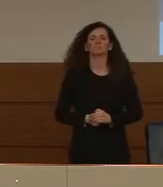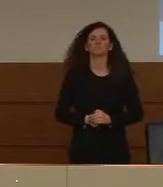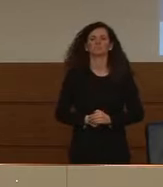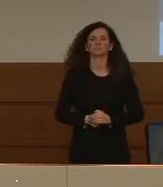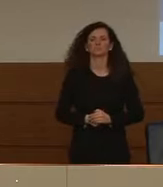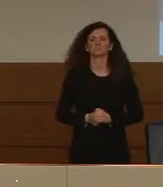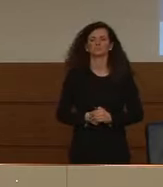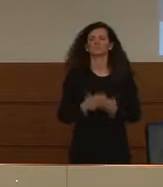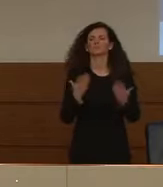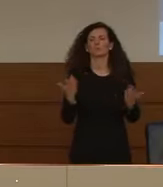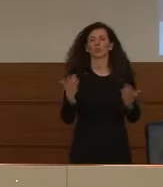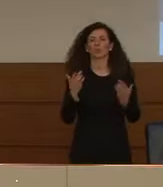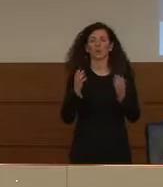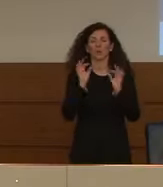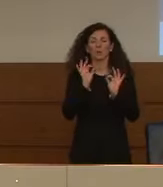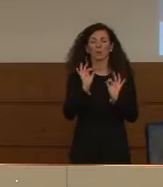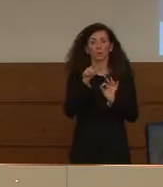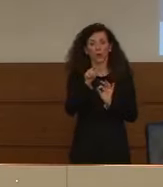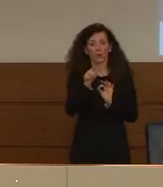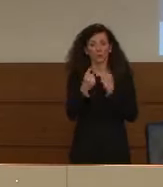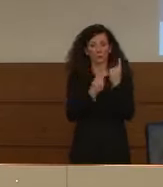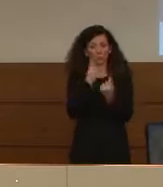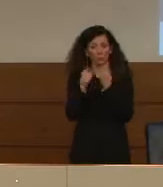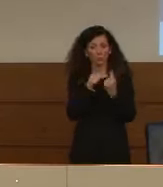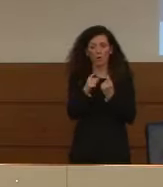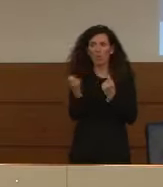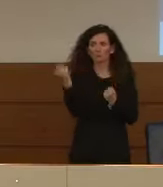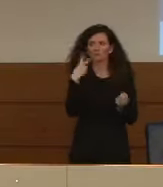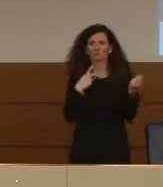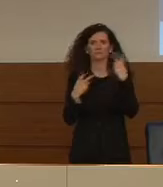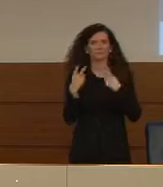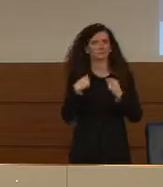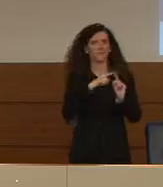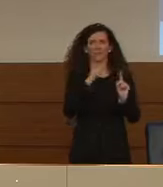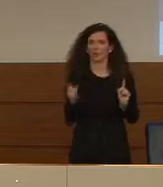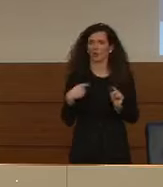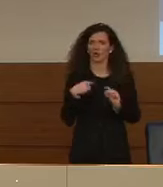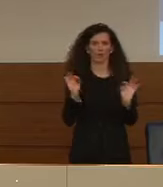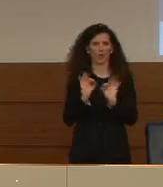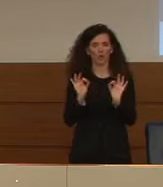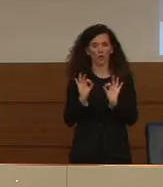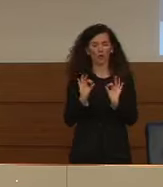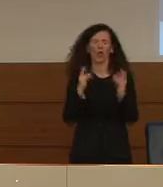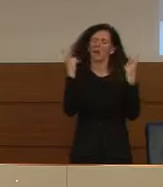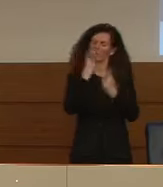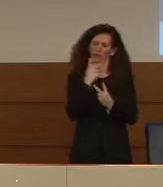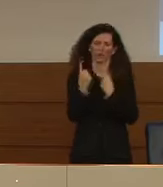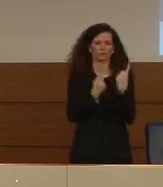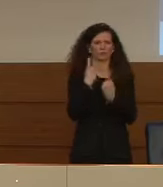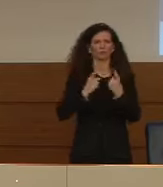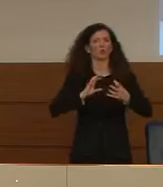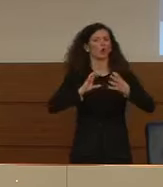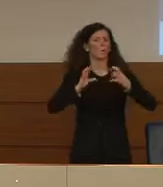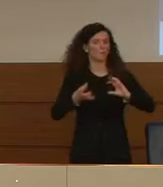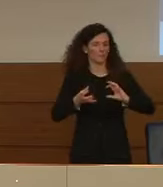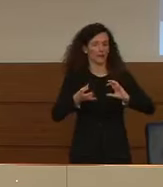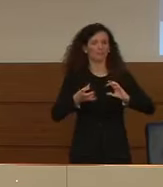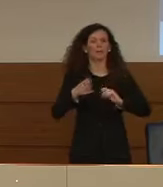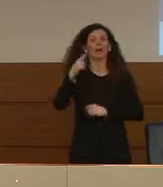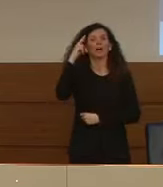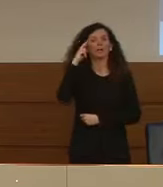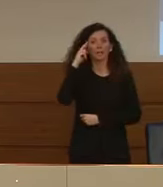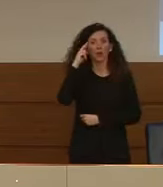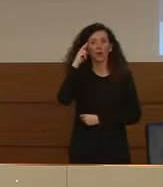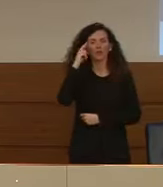Guardi, riferimenti precisi su questo non ne abbiamo innegabilmente è una situazione molto complessa ricordiamoci che non esiste